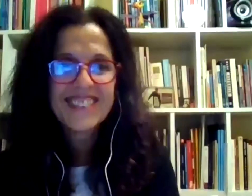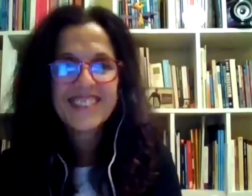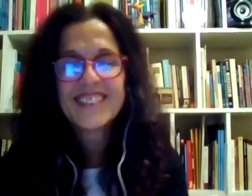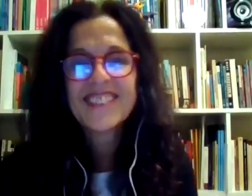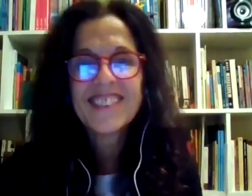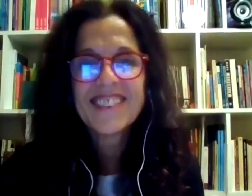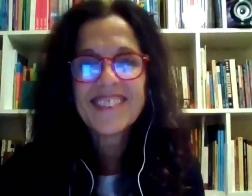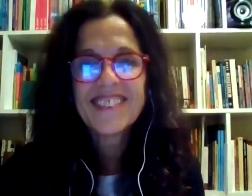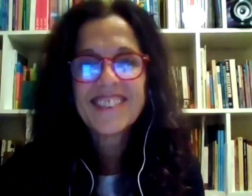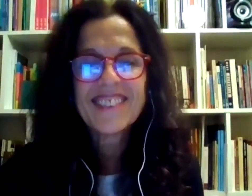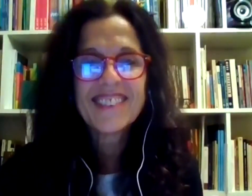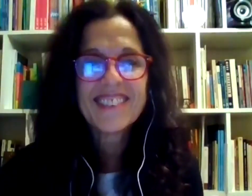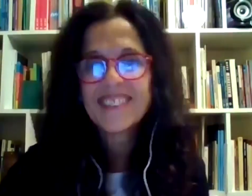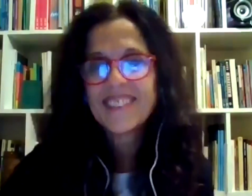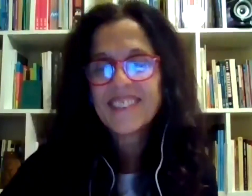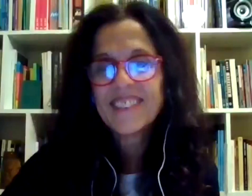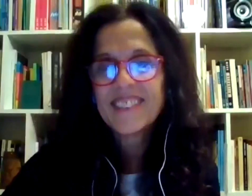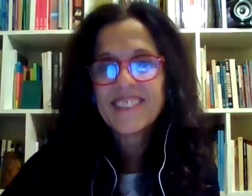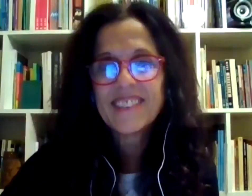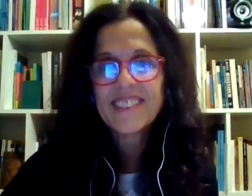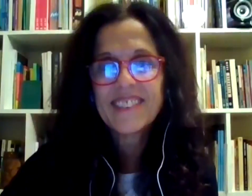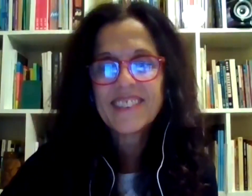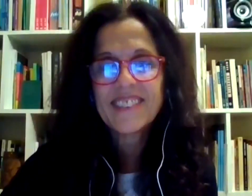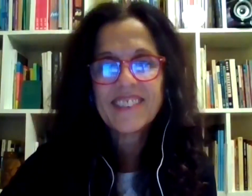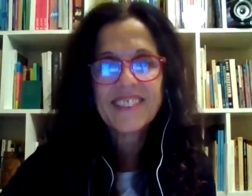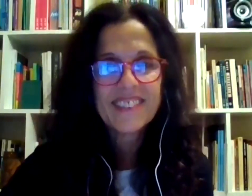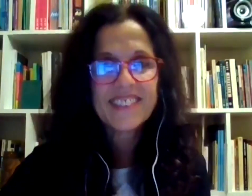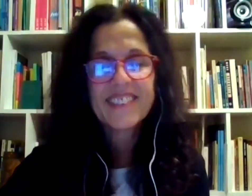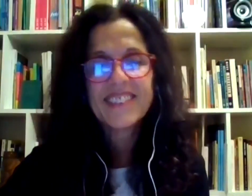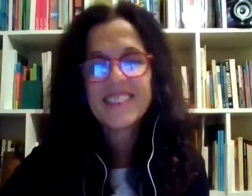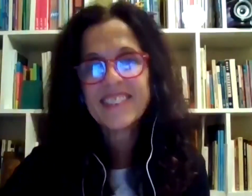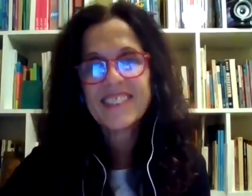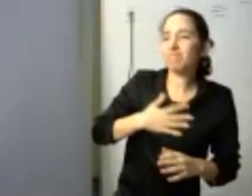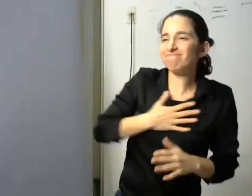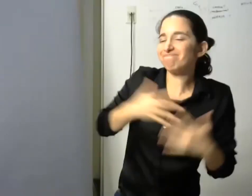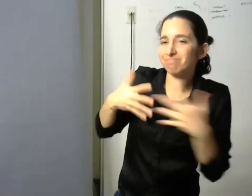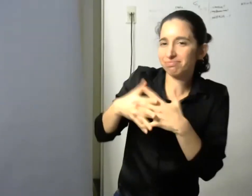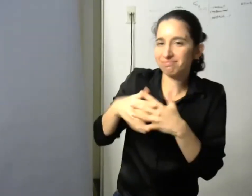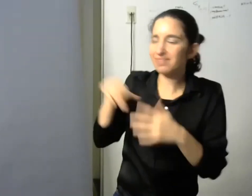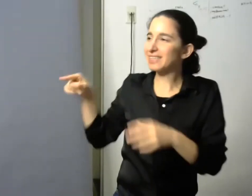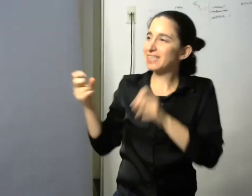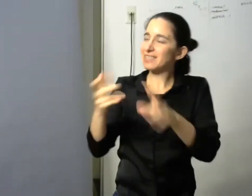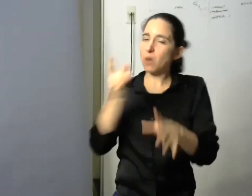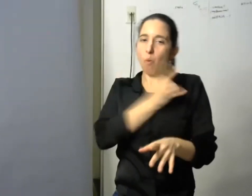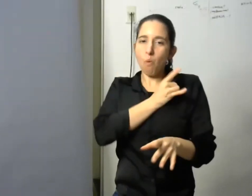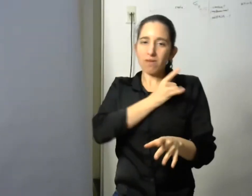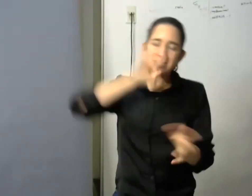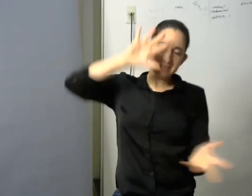tuyo fue más racional y conceptual que a la universidad hay que dar la vuelta me sumo fanáticamente